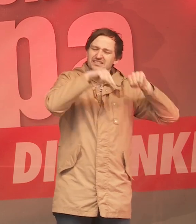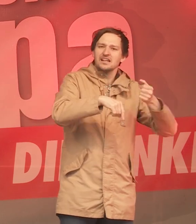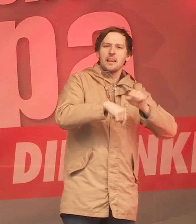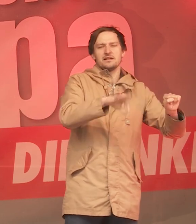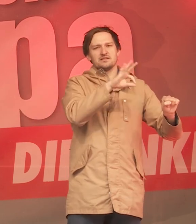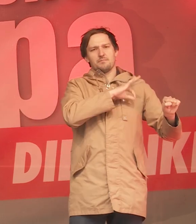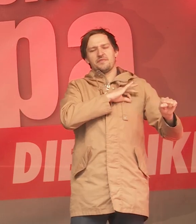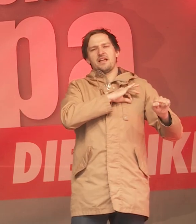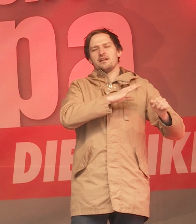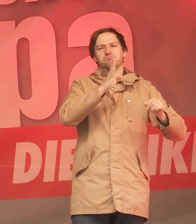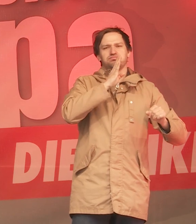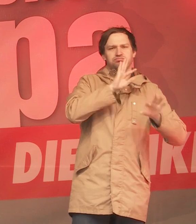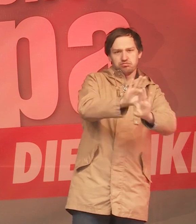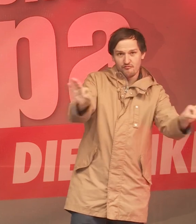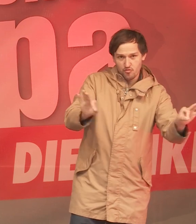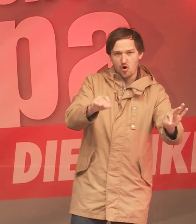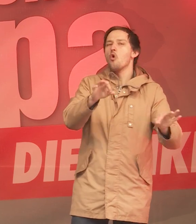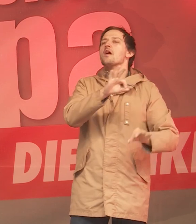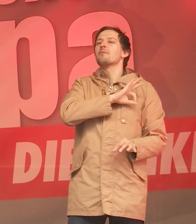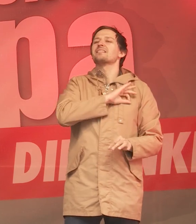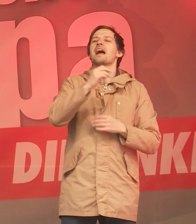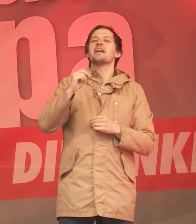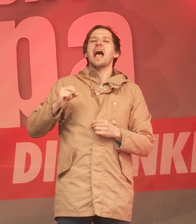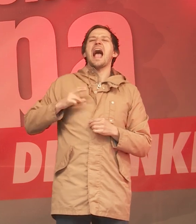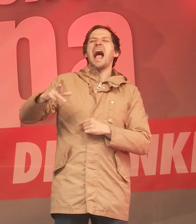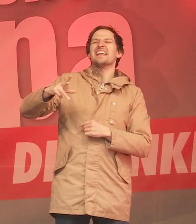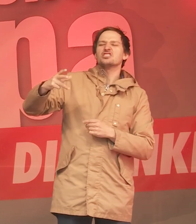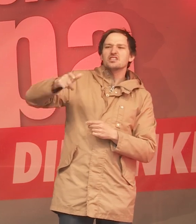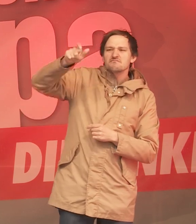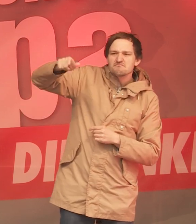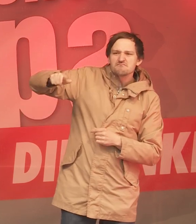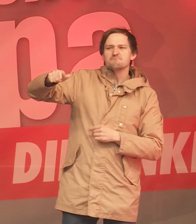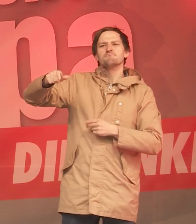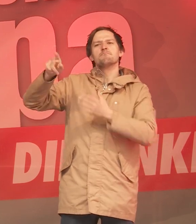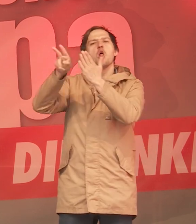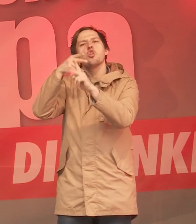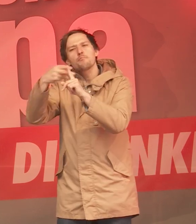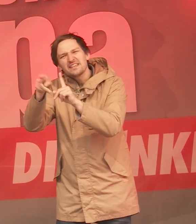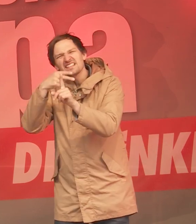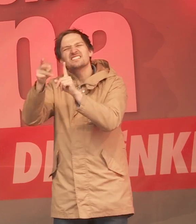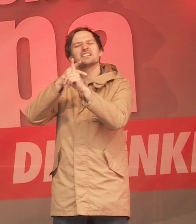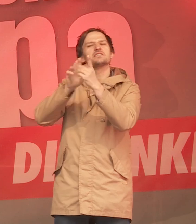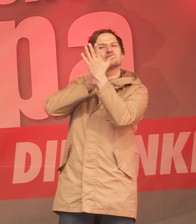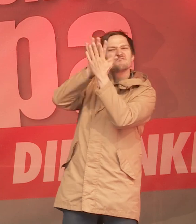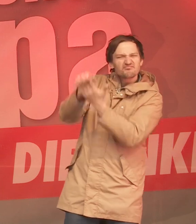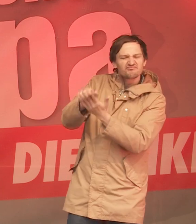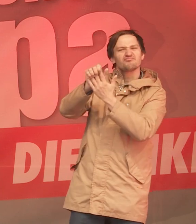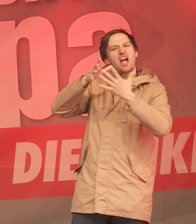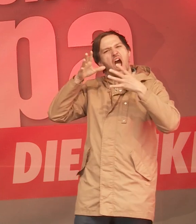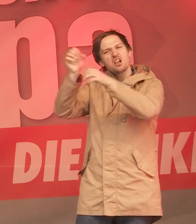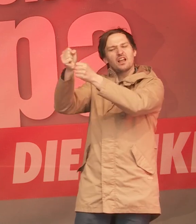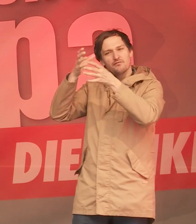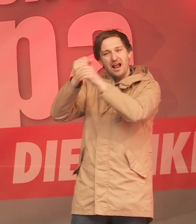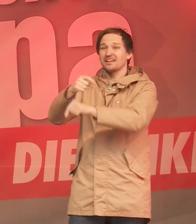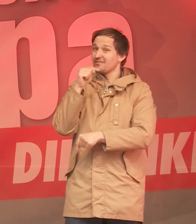eine Partei, die auch den Mut hat, es mit den reichen Vermögenden und mit den Lobbyisten aufzunehmen. Und die dafür